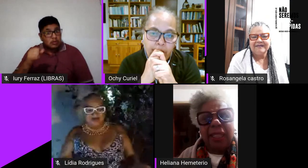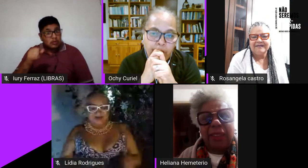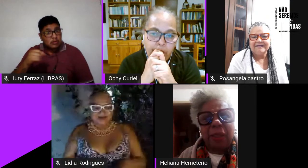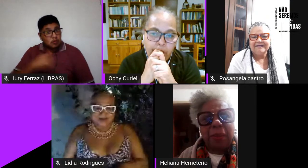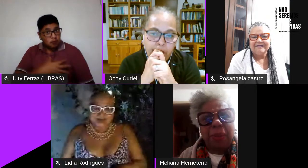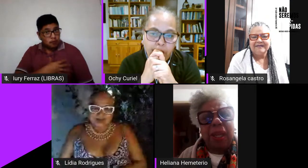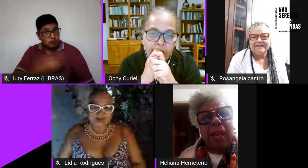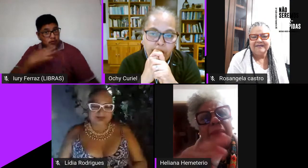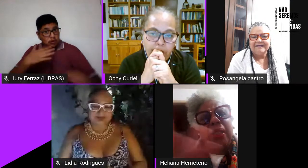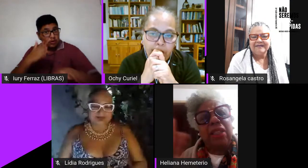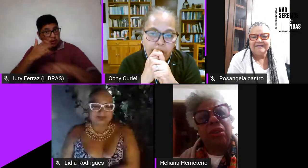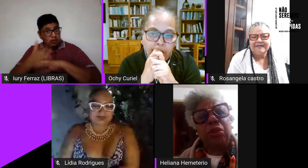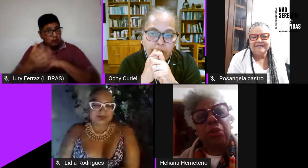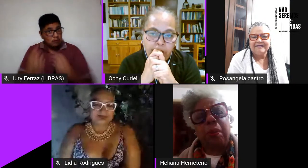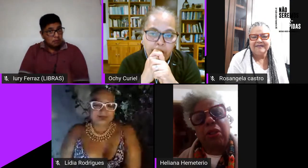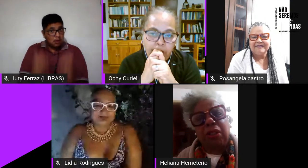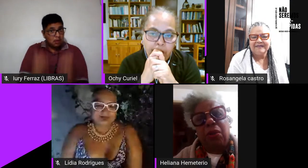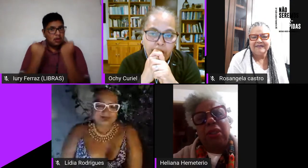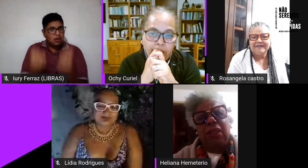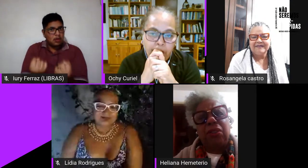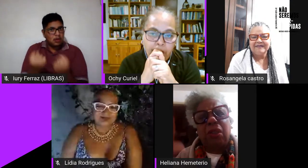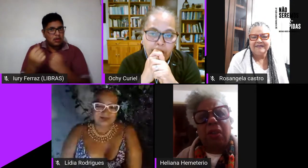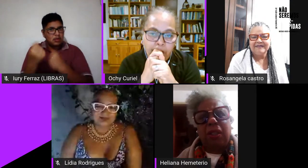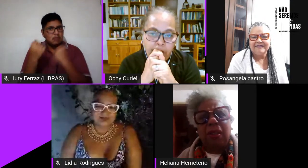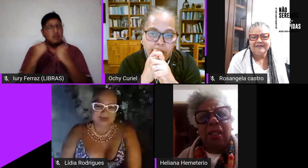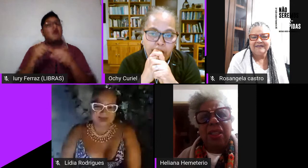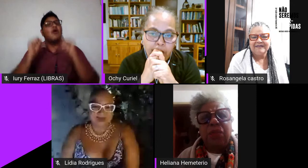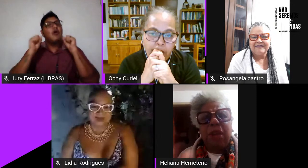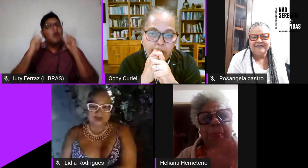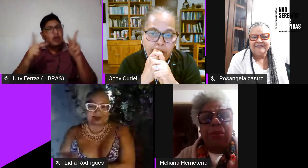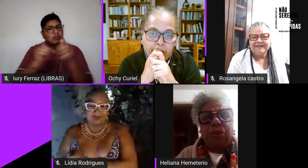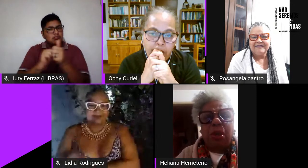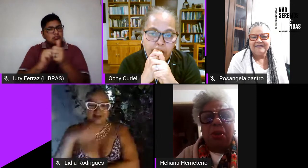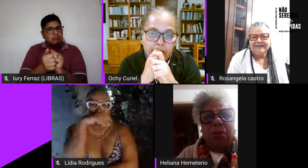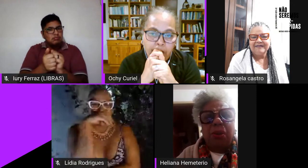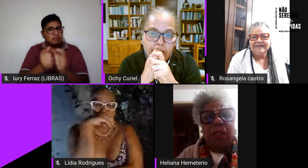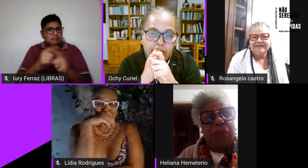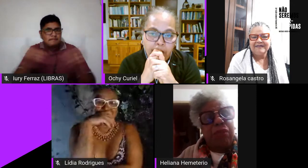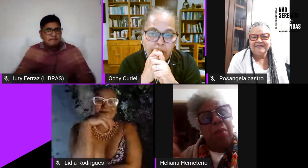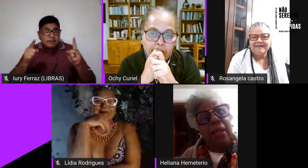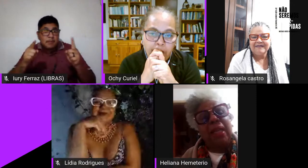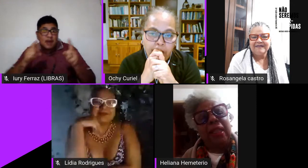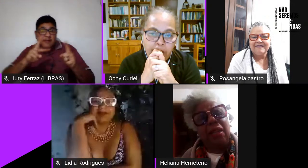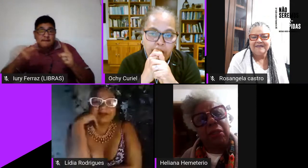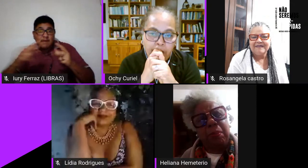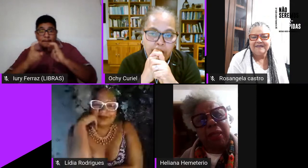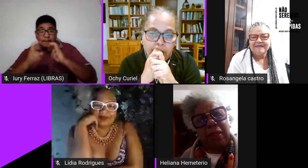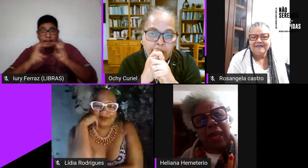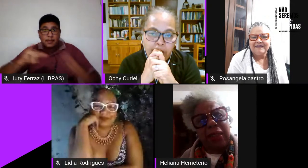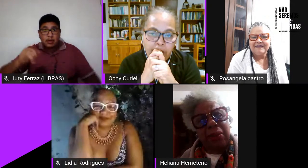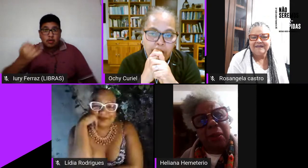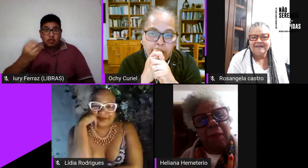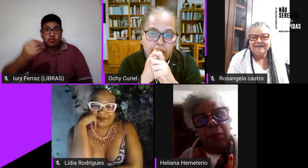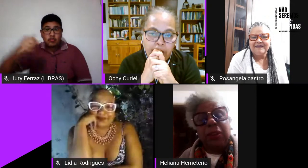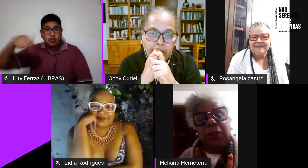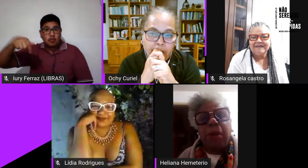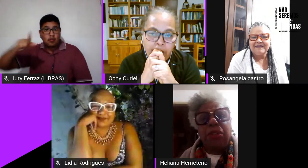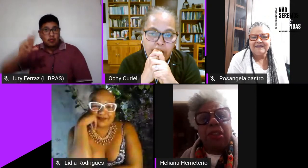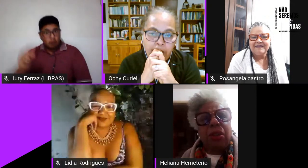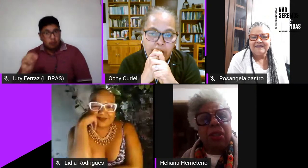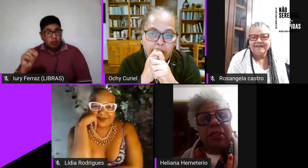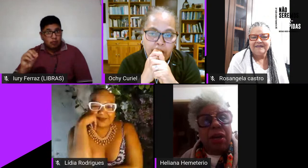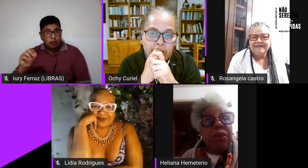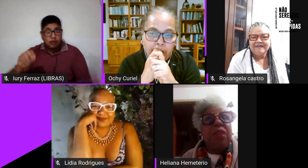entendendo a academia é uma questão dos potos é outra história se vai pro jogo eu fui ao Maranhão ano passado o